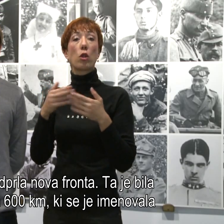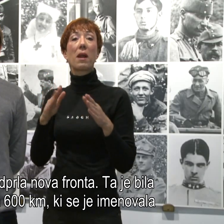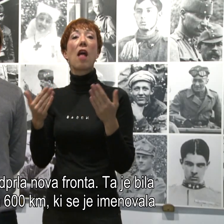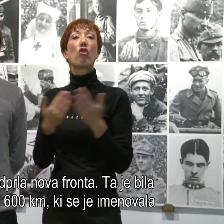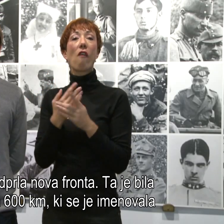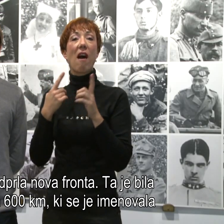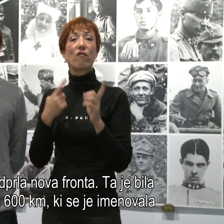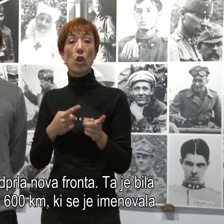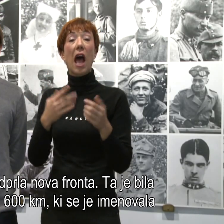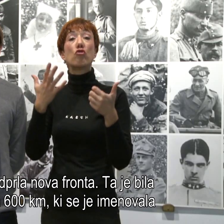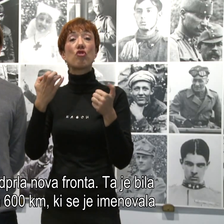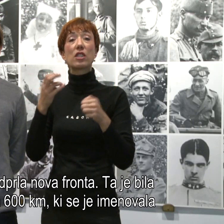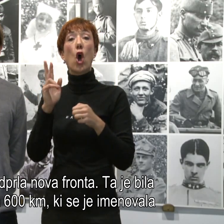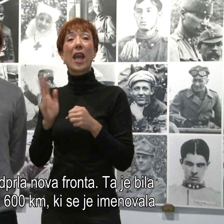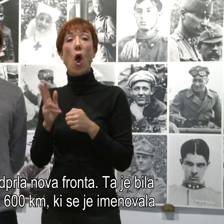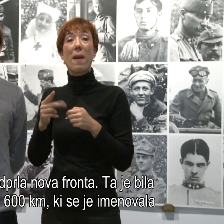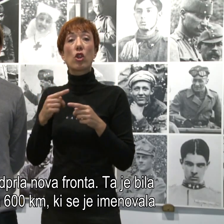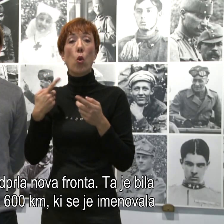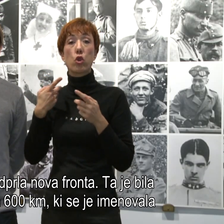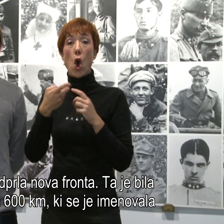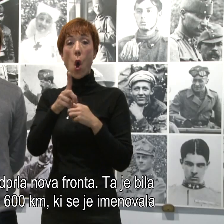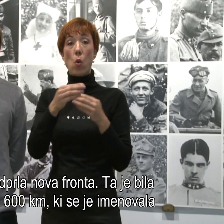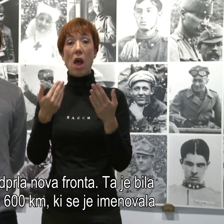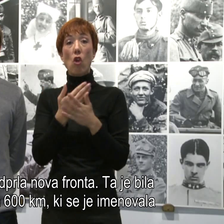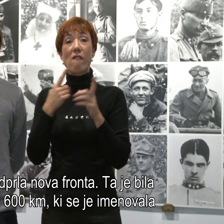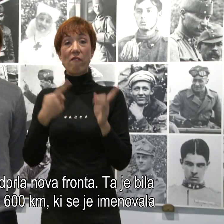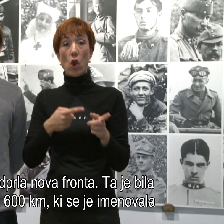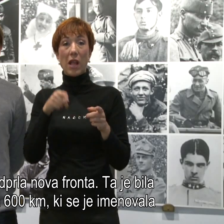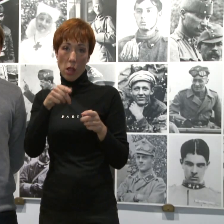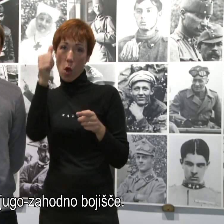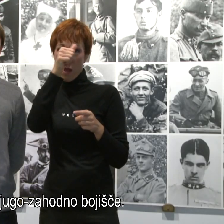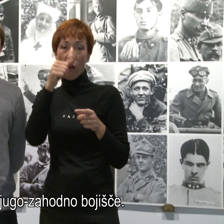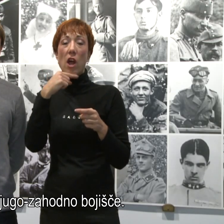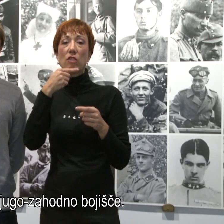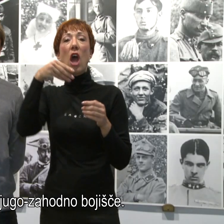600 kilometrov dolga nova fronta, tako imenovano jugo-zahodno bojišče.